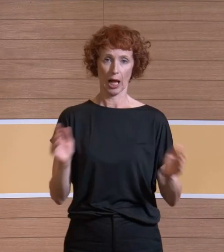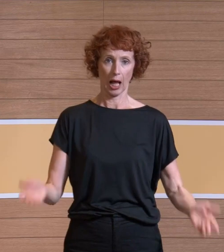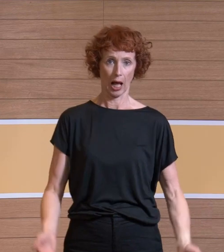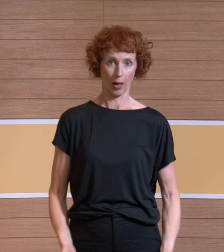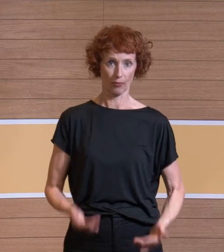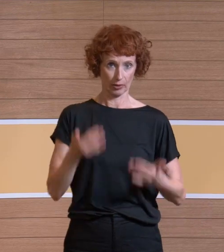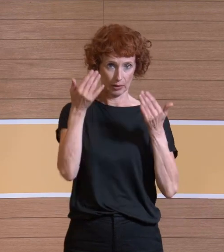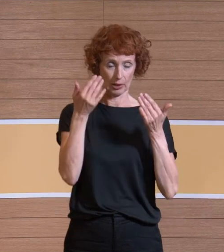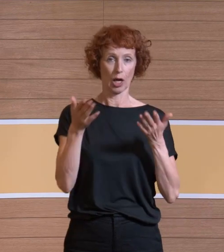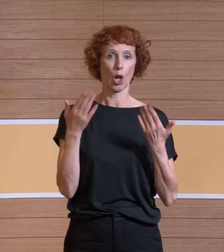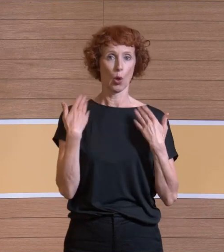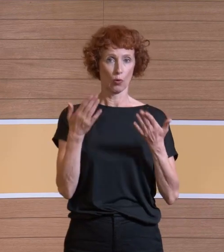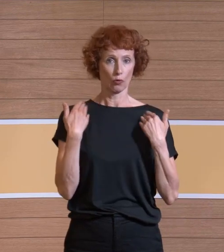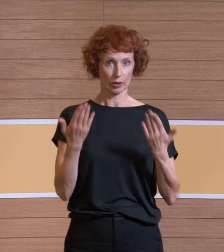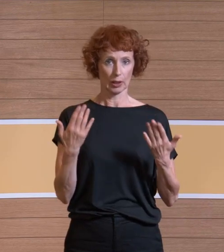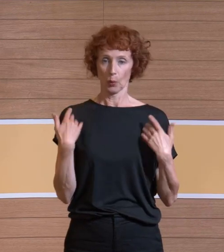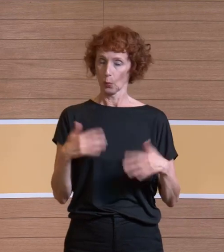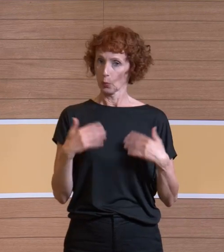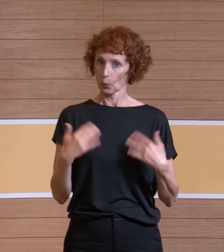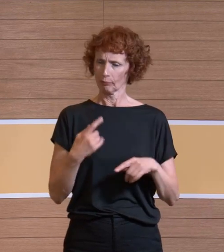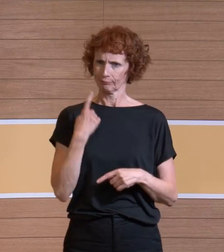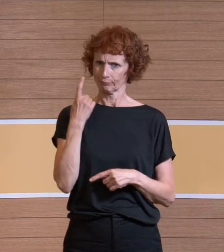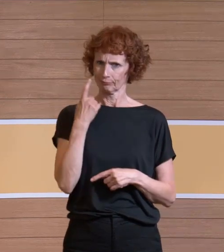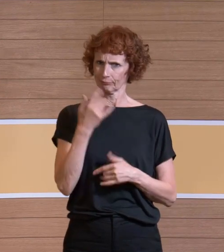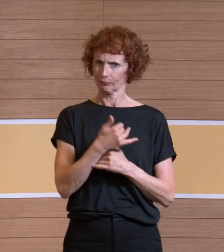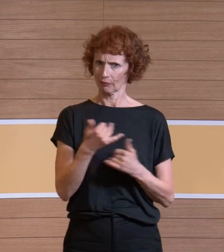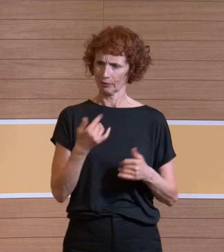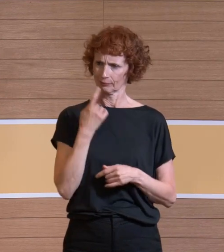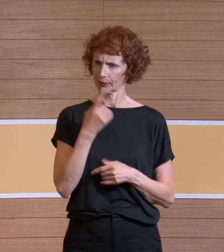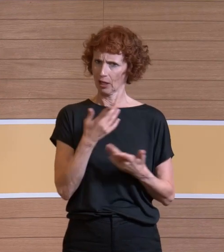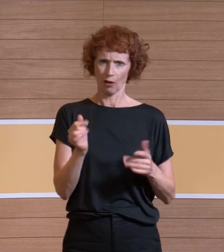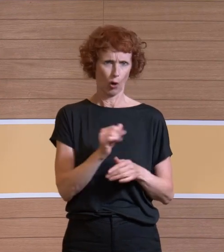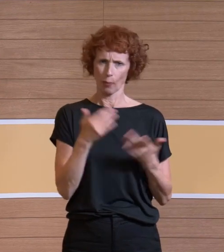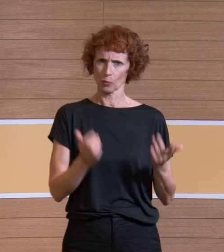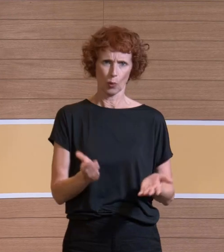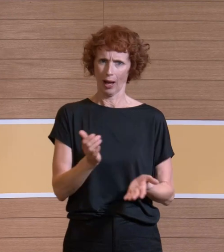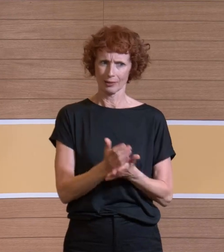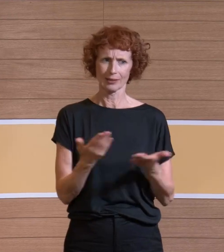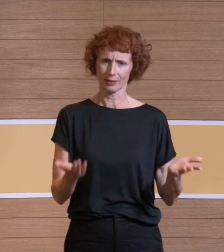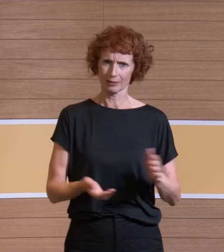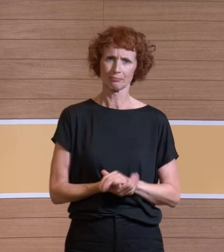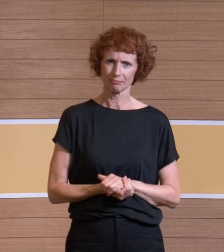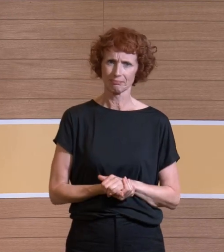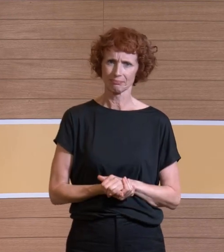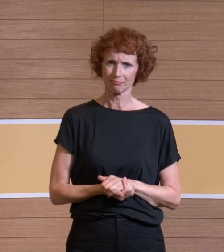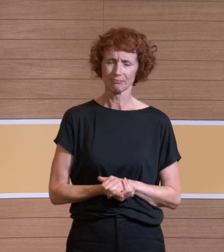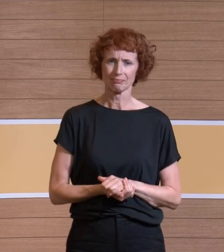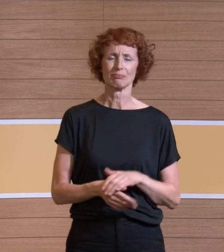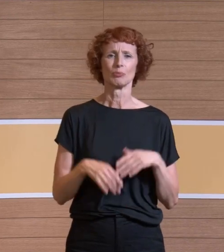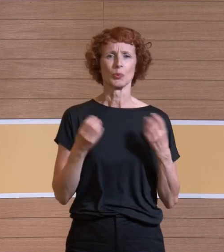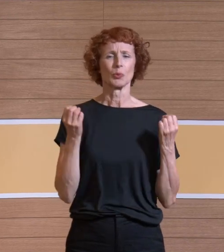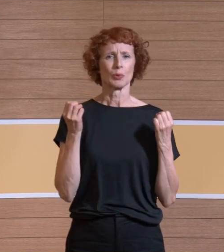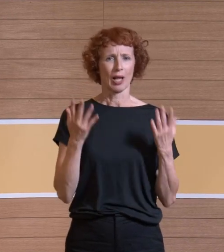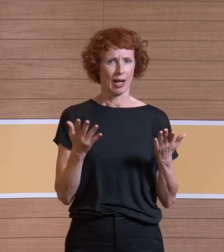Displacement Ventilation. Ja, da muss man wirklich viel Vodka Gorbatschow getrunken haben, um auf sowas zu kommen, sage ich mal. Und es wurde hier auch deutlich,